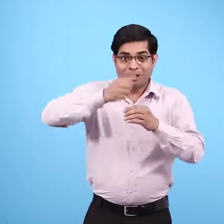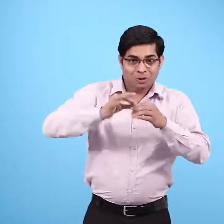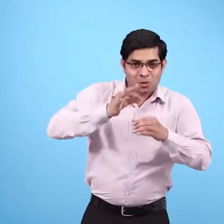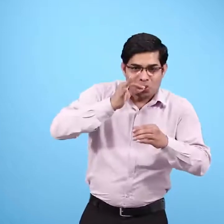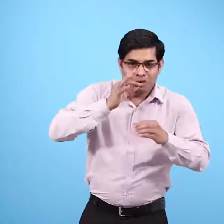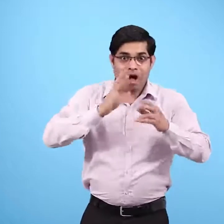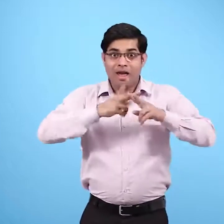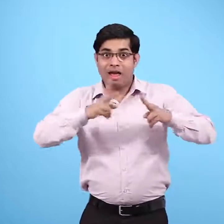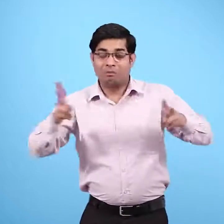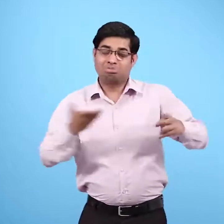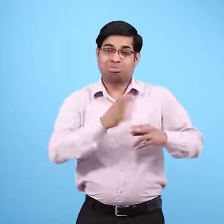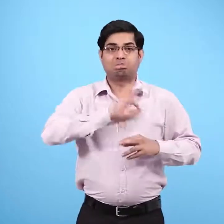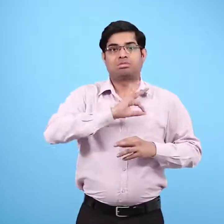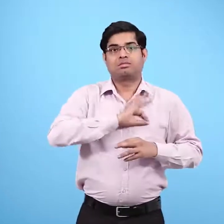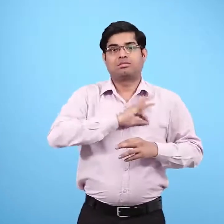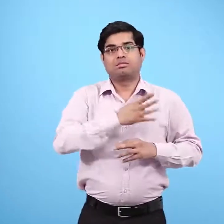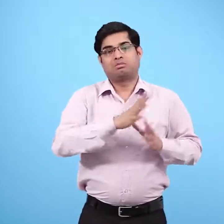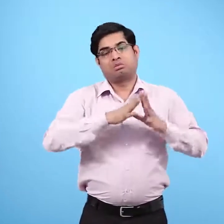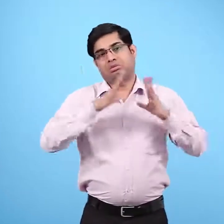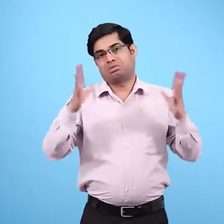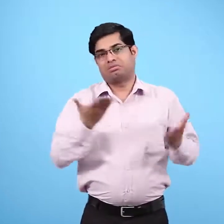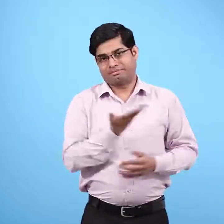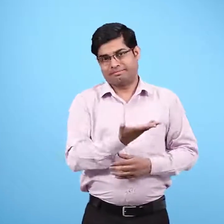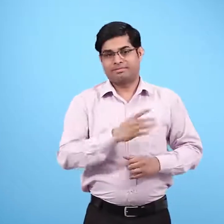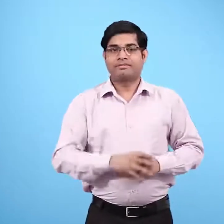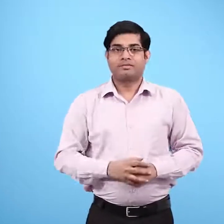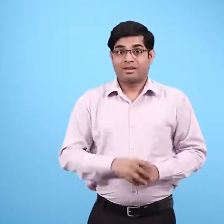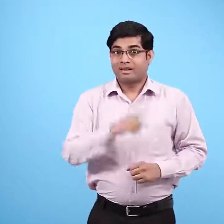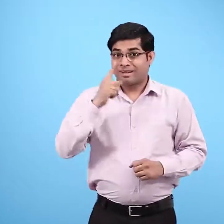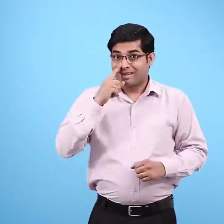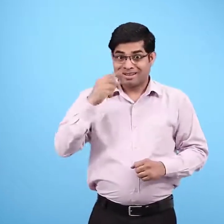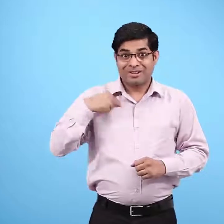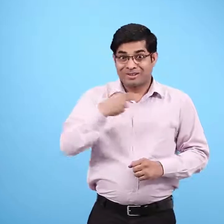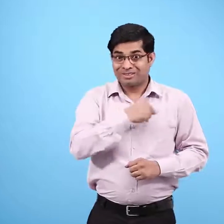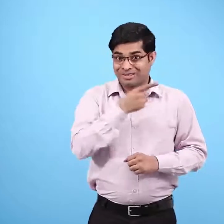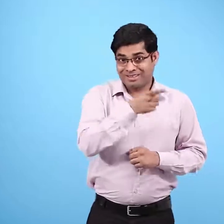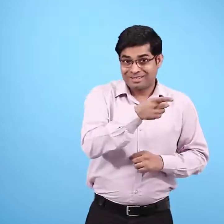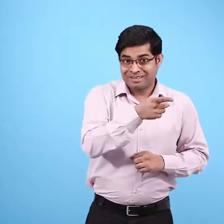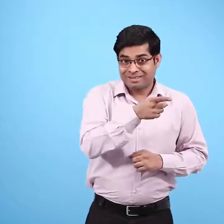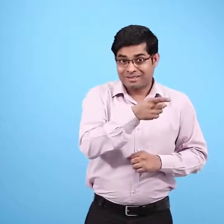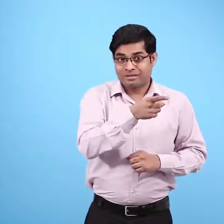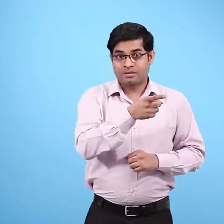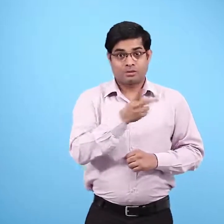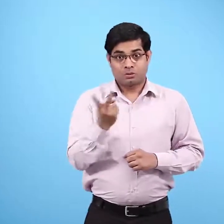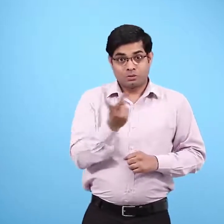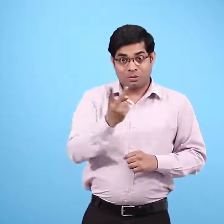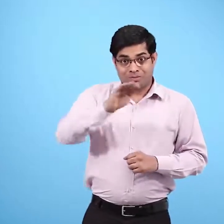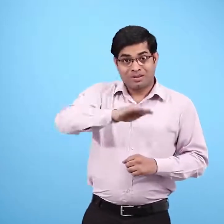कोल ड्रिंक बस यही भाता है उसे डॉक्टर ने दोनों का कद और वजन नापा